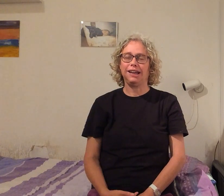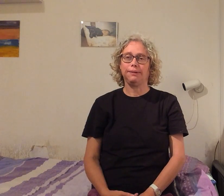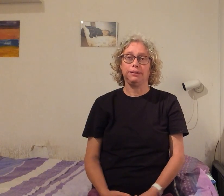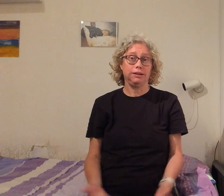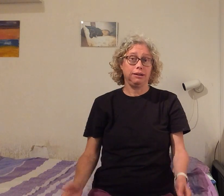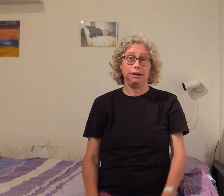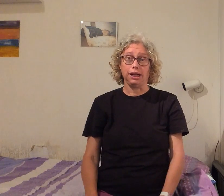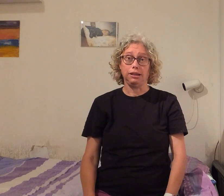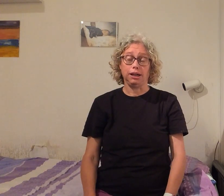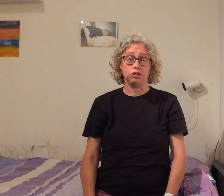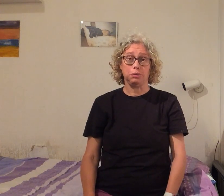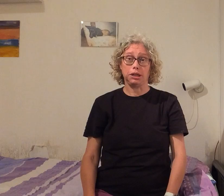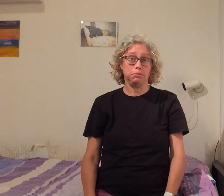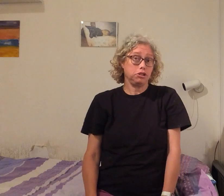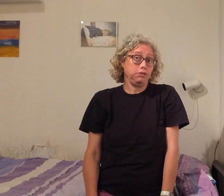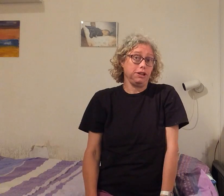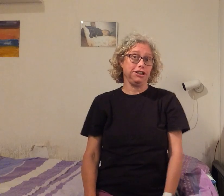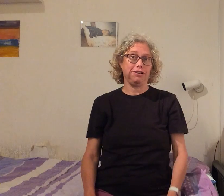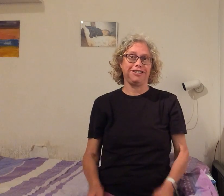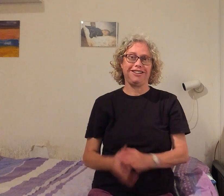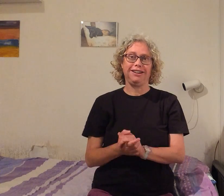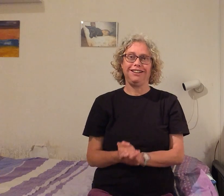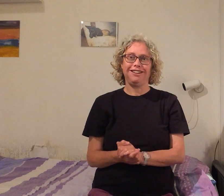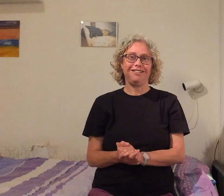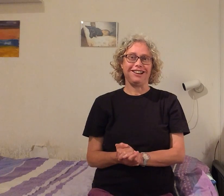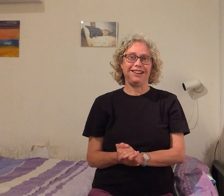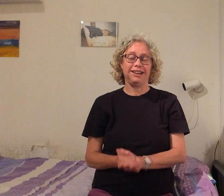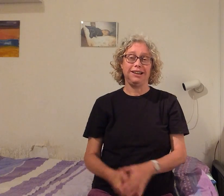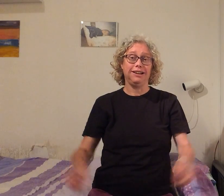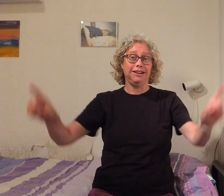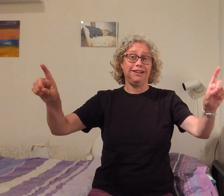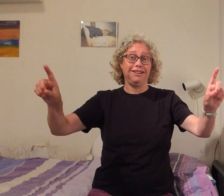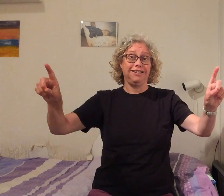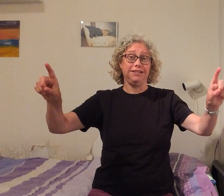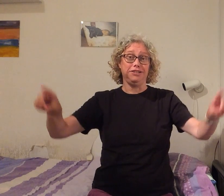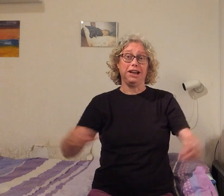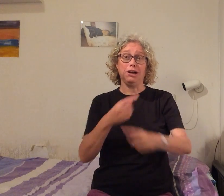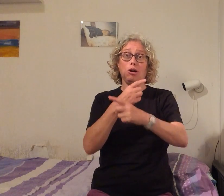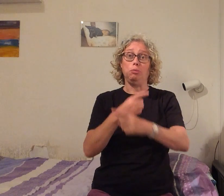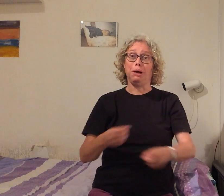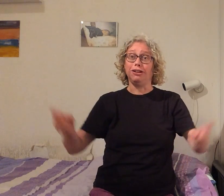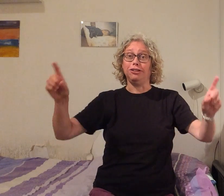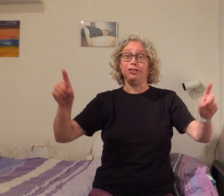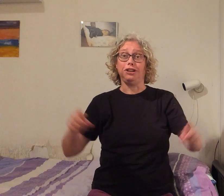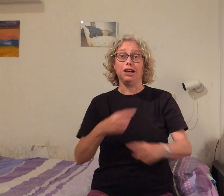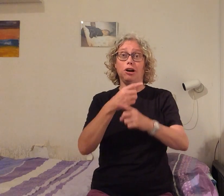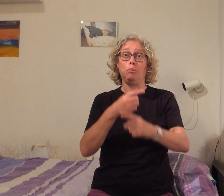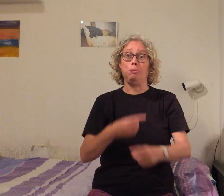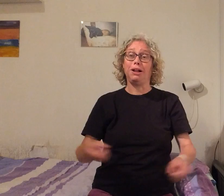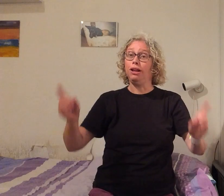ja, luister maar, misschien vind je het wat. Oké. Tjingelpel, tjingelpel,